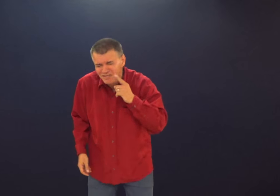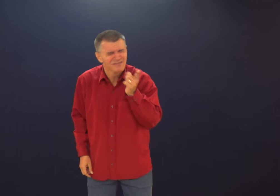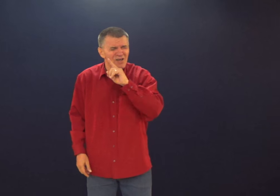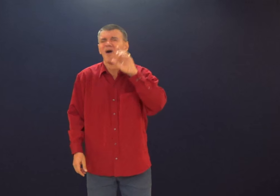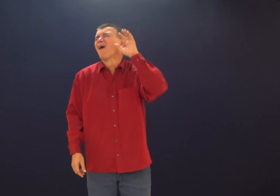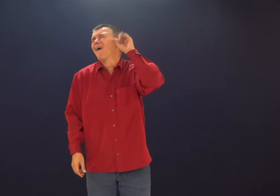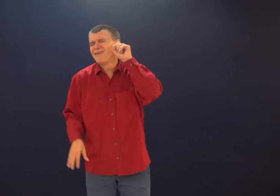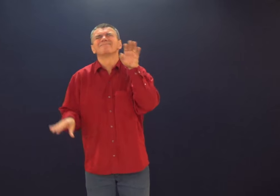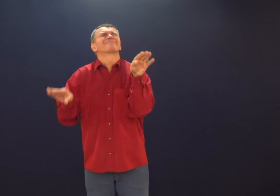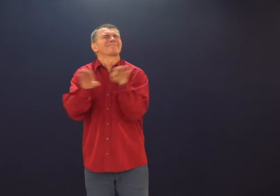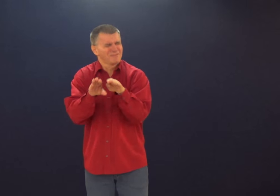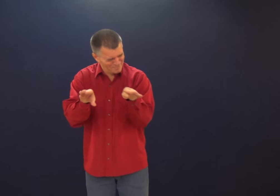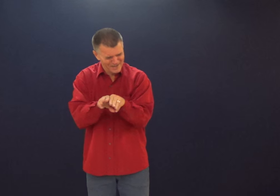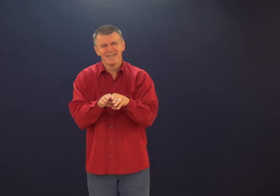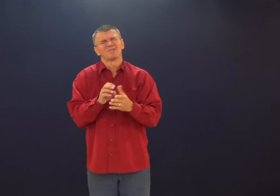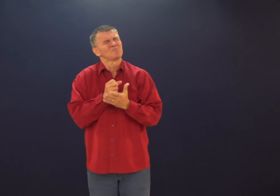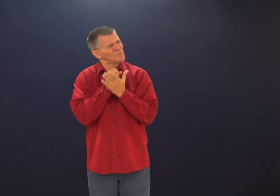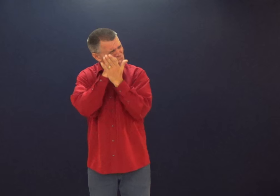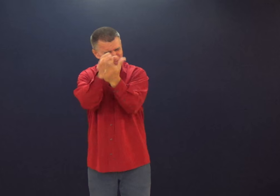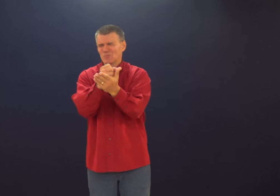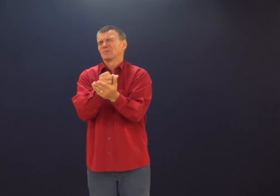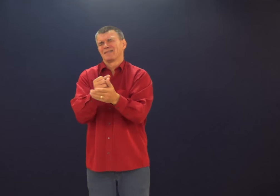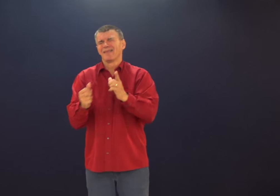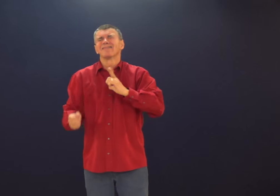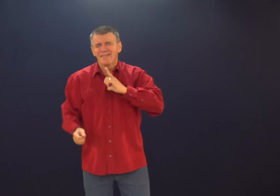porque não é só um surdo, acontece com todo mundo.